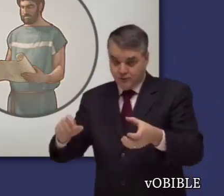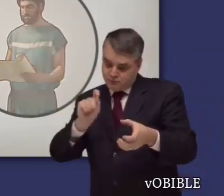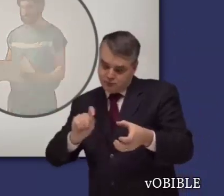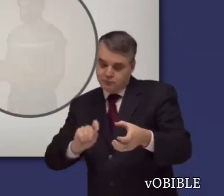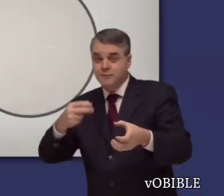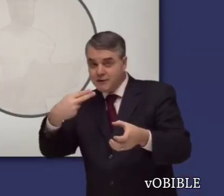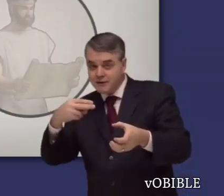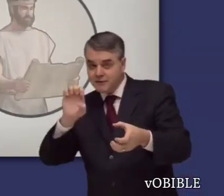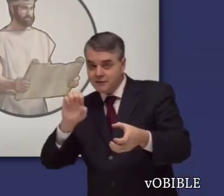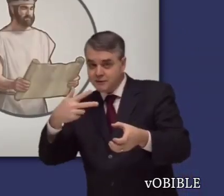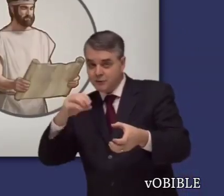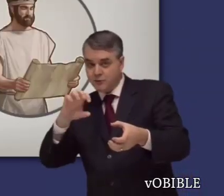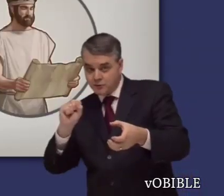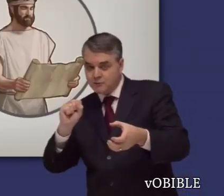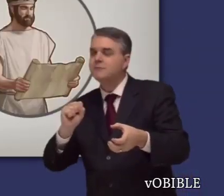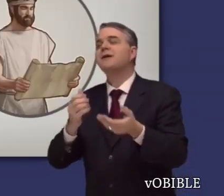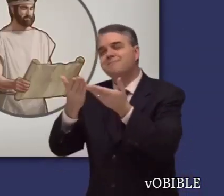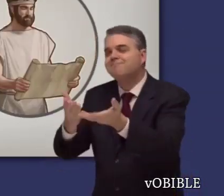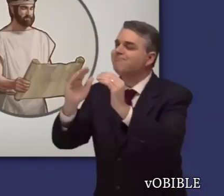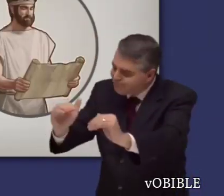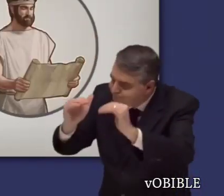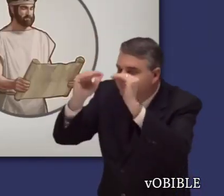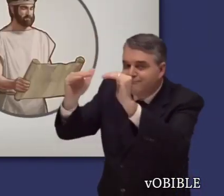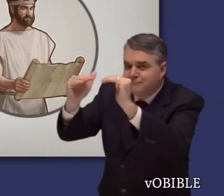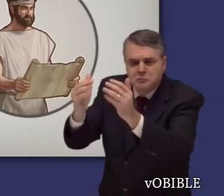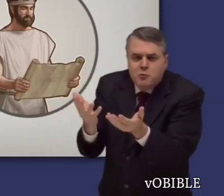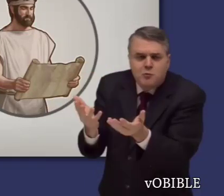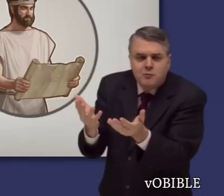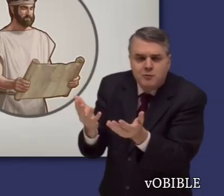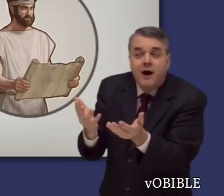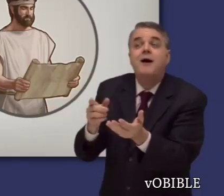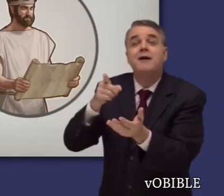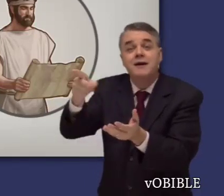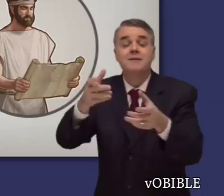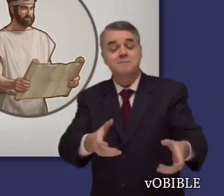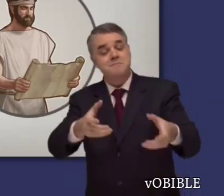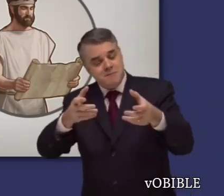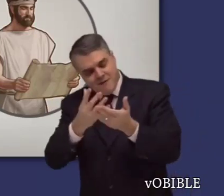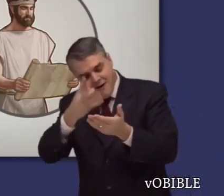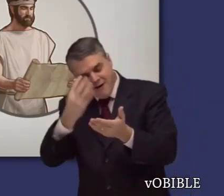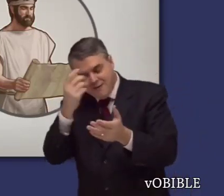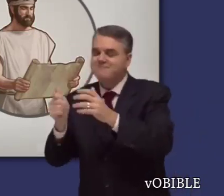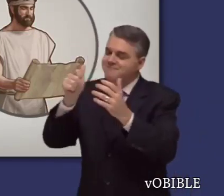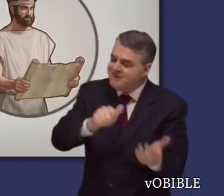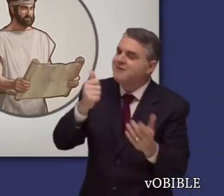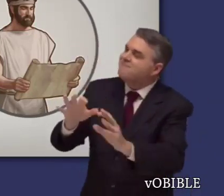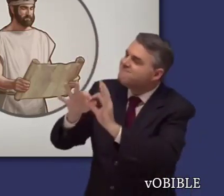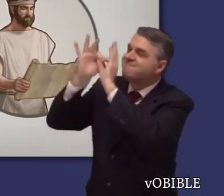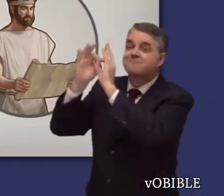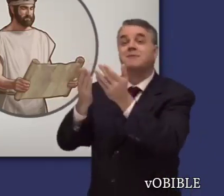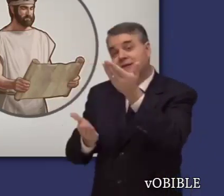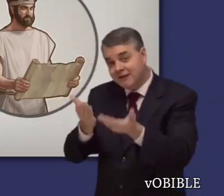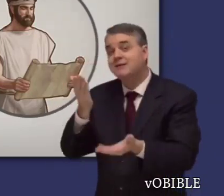Sin embargo, cuando se dirige a él en Hechos no usa ese título lo que podría indicar que Teófilo ya era un cristiano